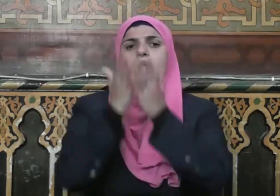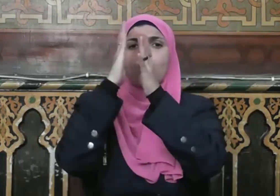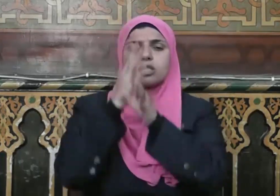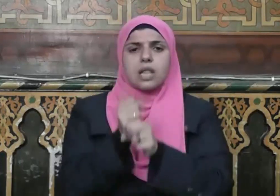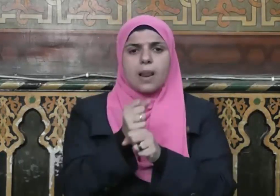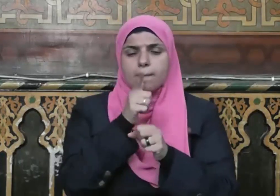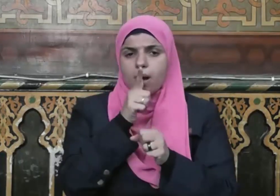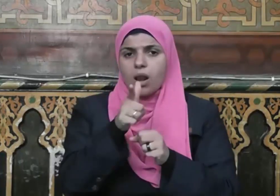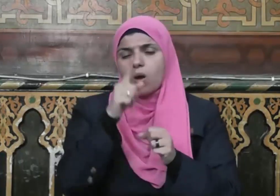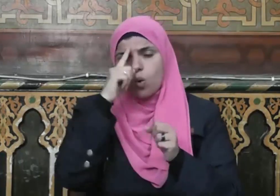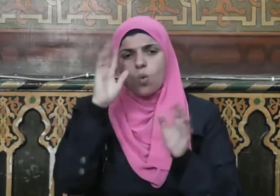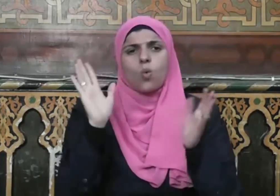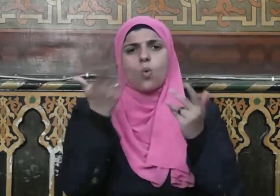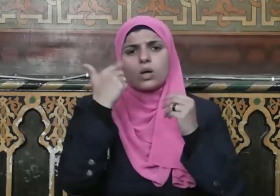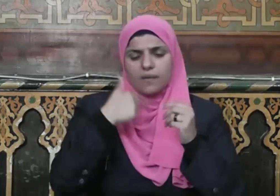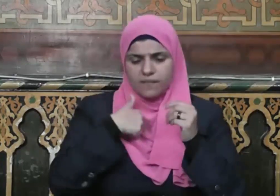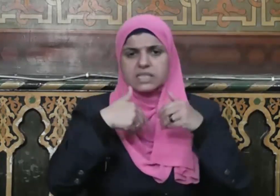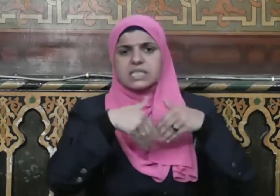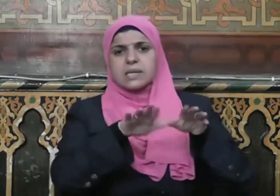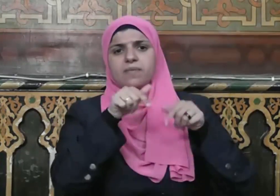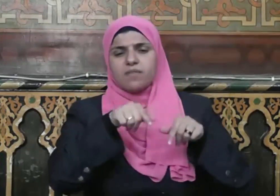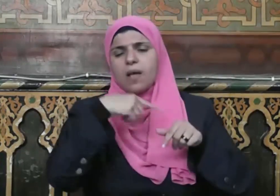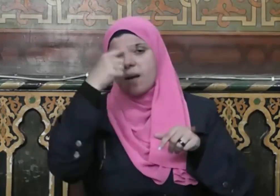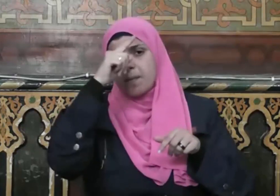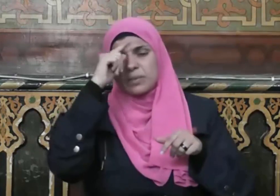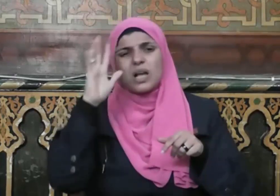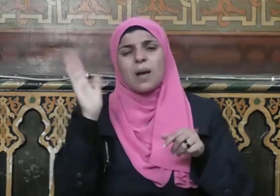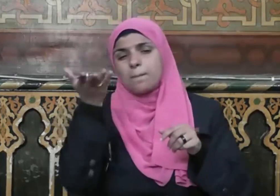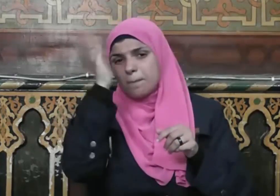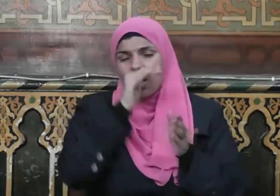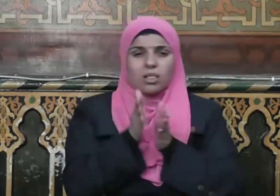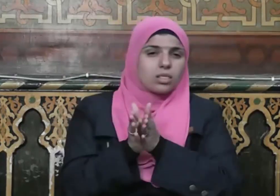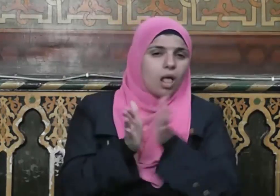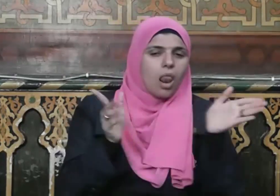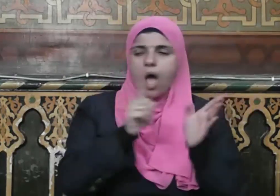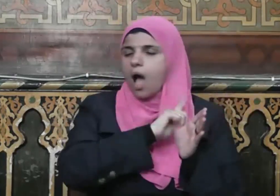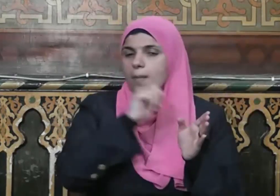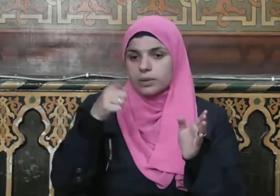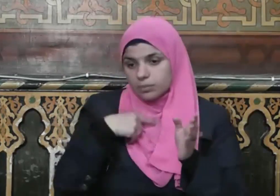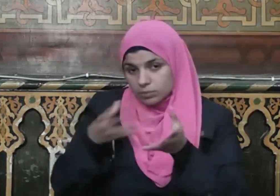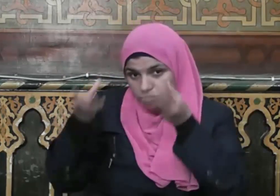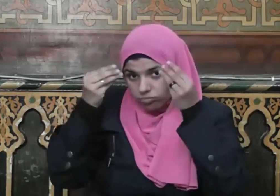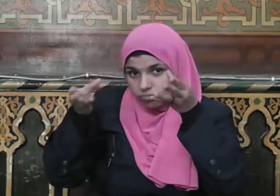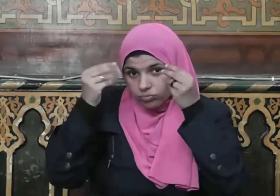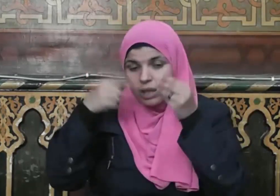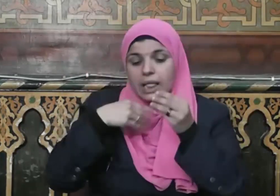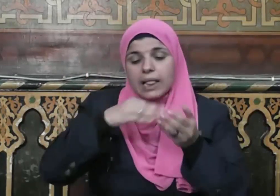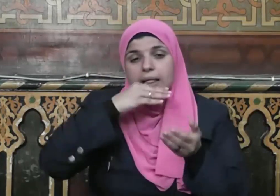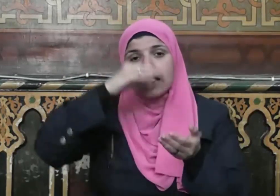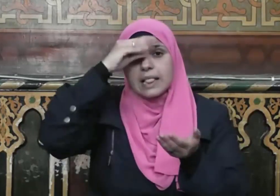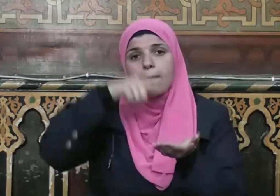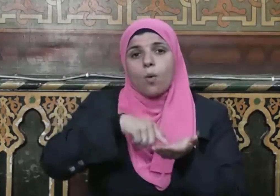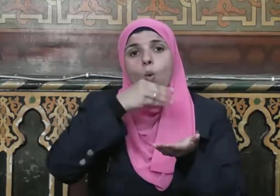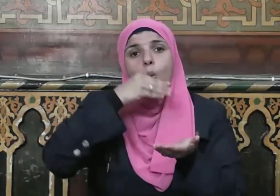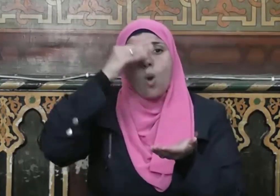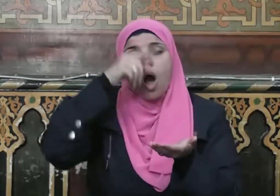صلى الله عليه وسلم وقد تركت فيكم ما لم تضلوا إن اعتصمتم به كتاب الله